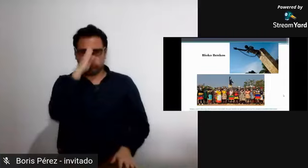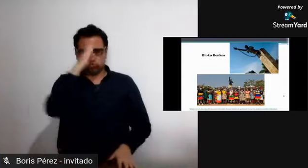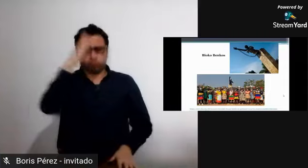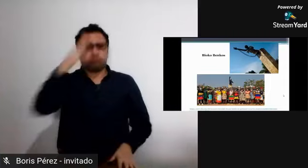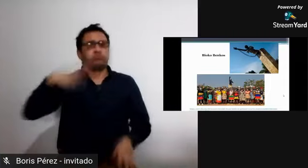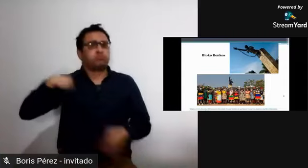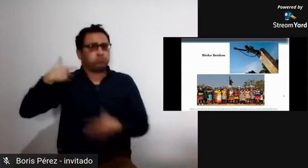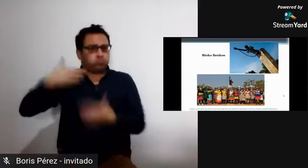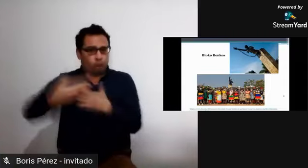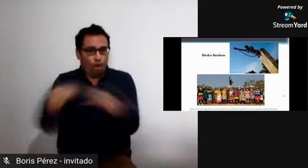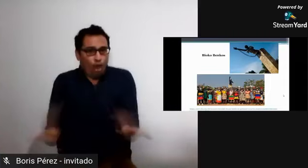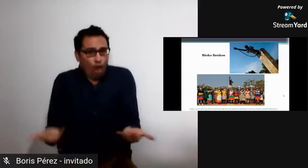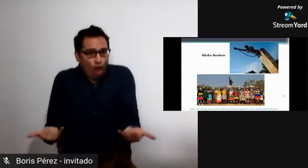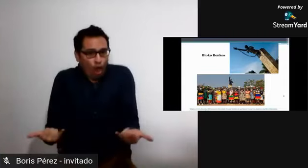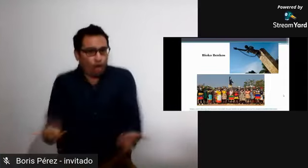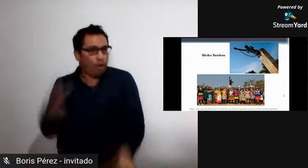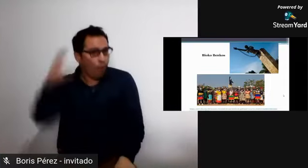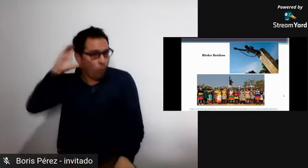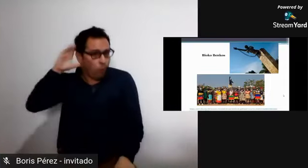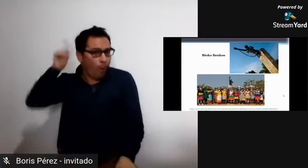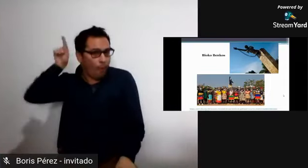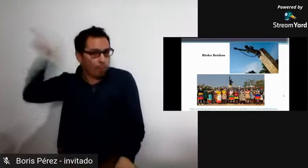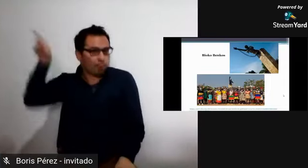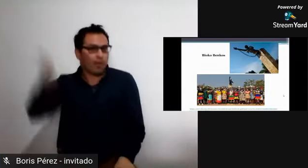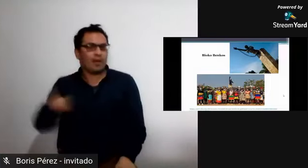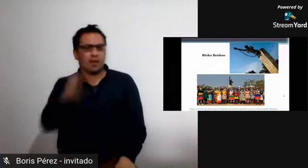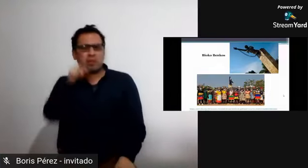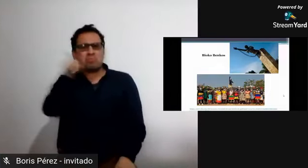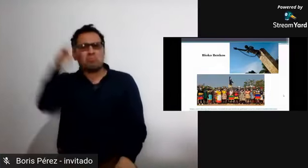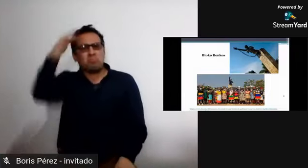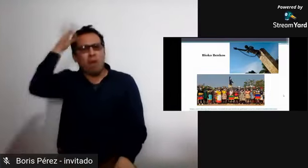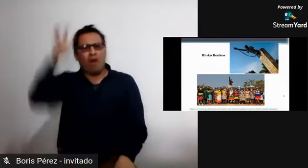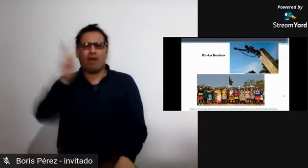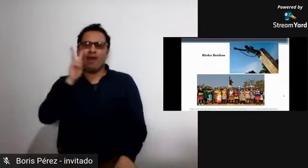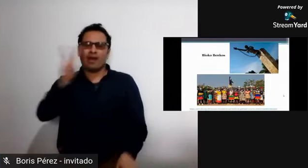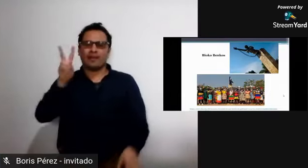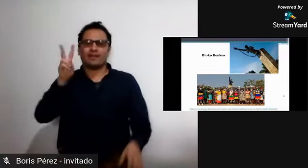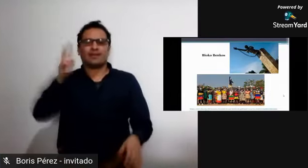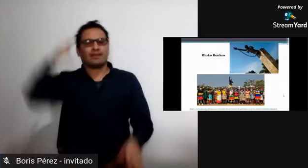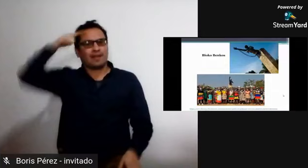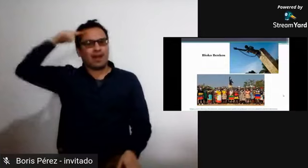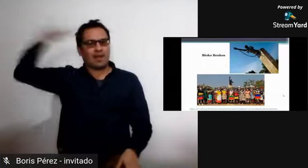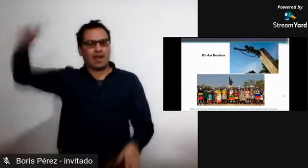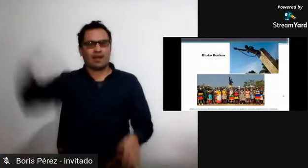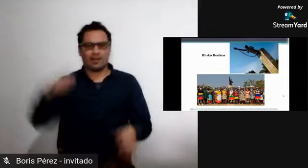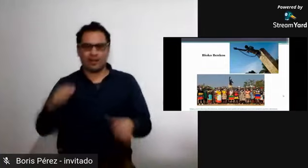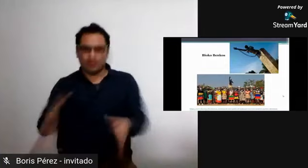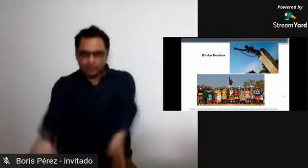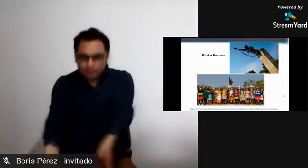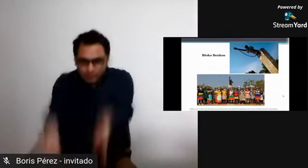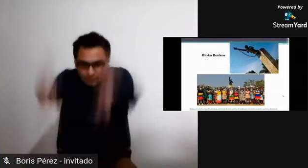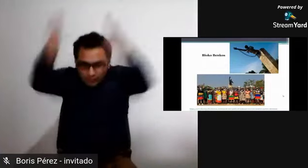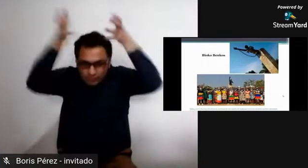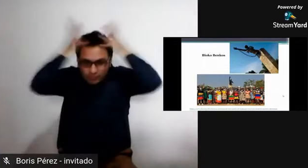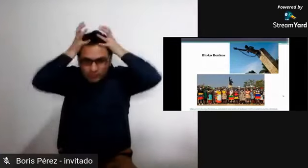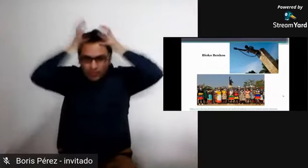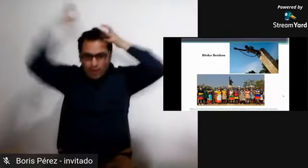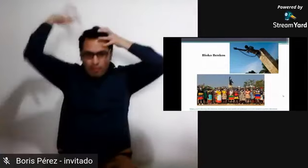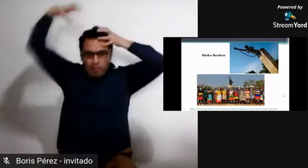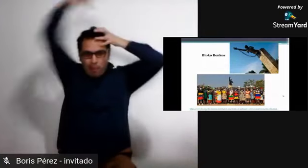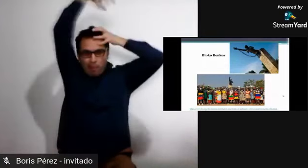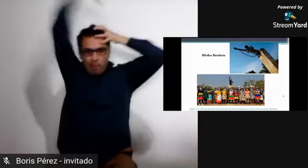palenqueros, donde ellos ya tienen un idioma propio, ¿sí? Un idioma reconocido. En este momento